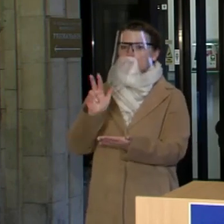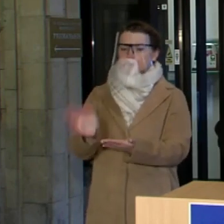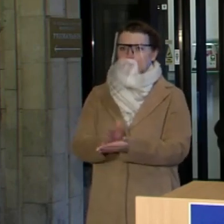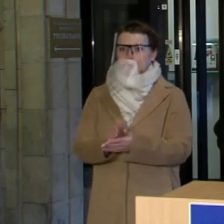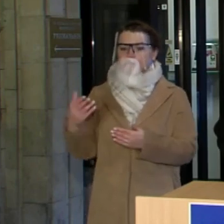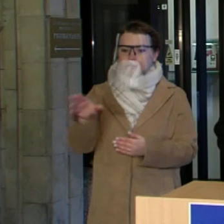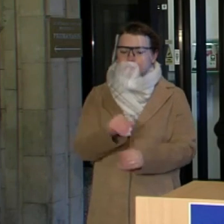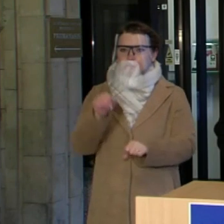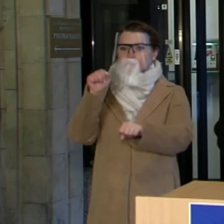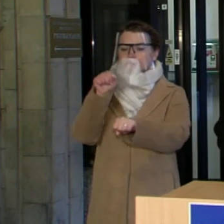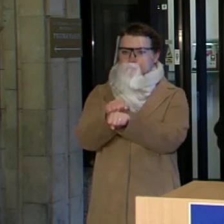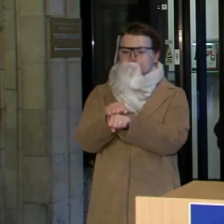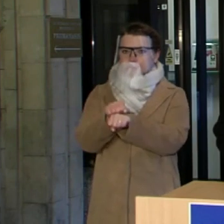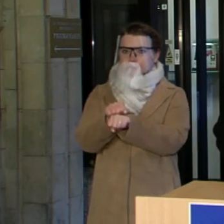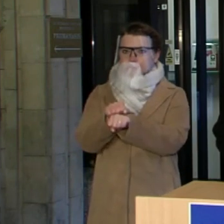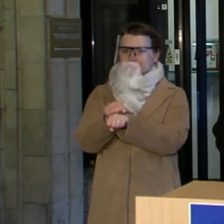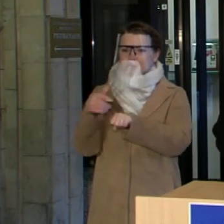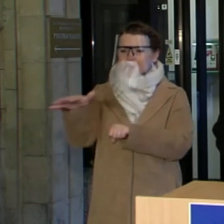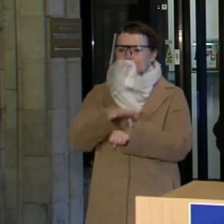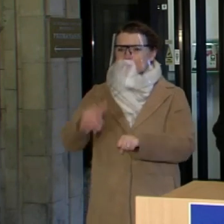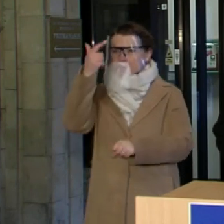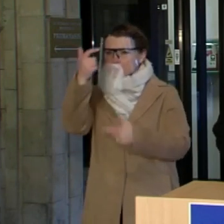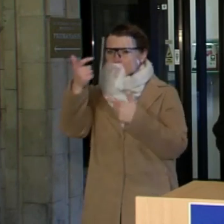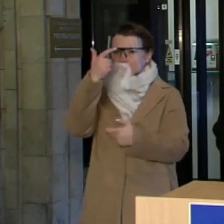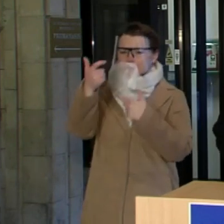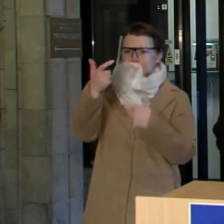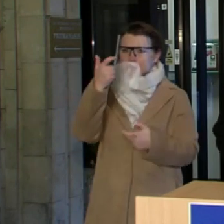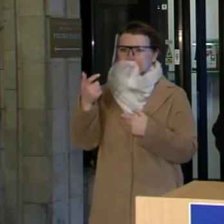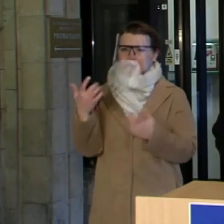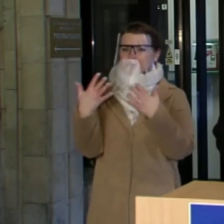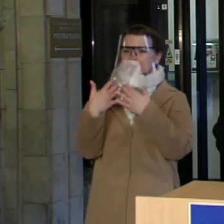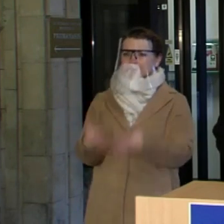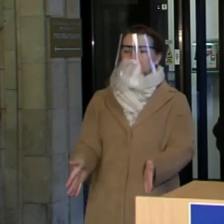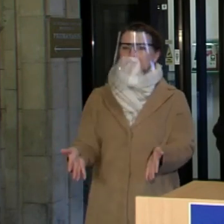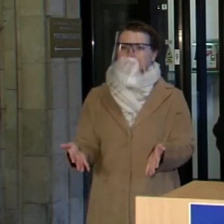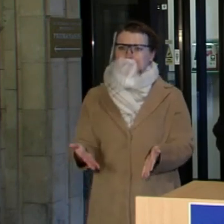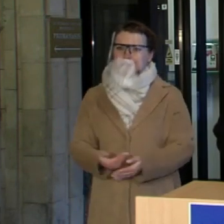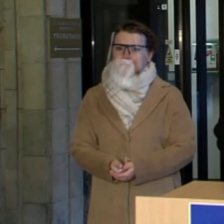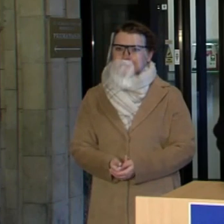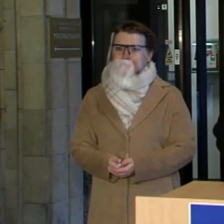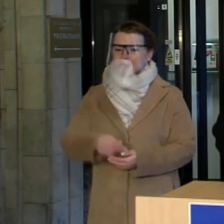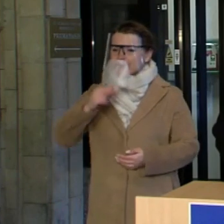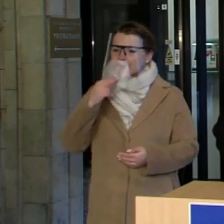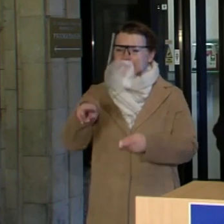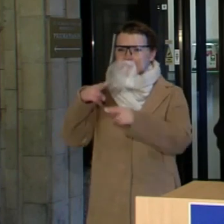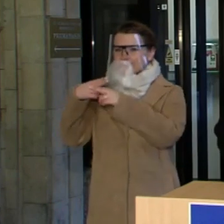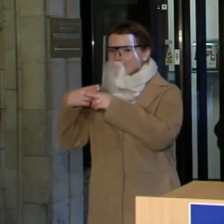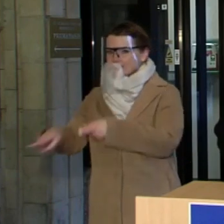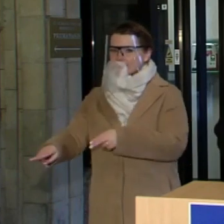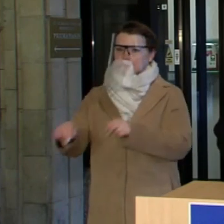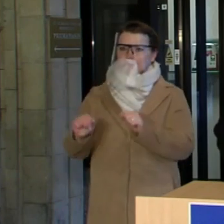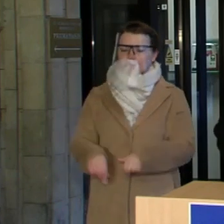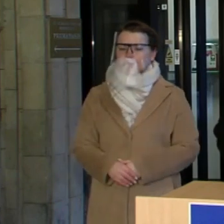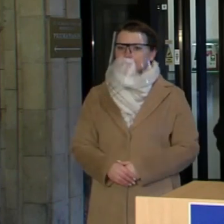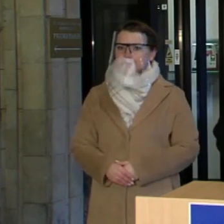nustotumėme pygdyti visuomenę ten, kur tai yra visai nereikalinga, kengsminga visomis to žodžio